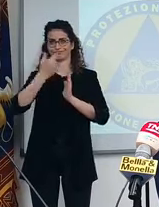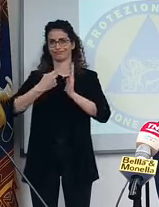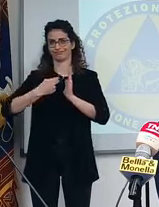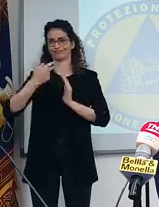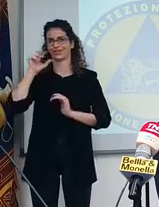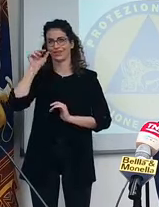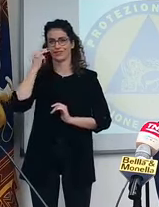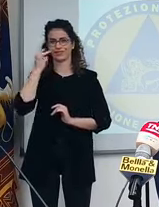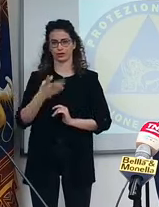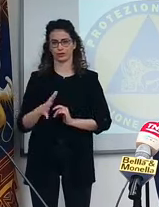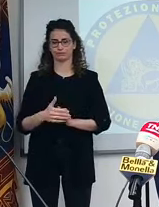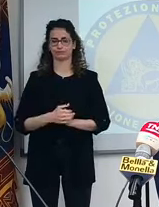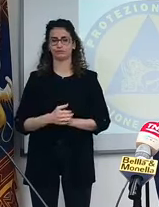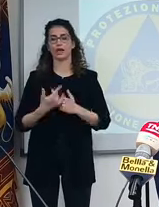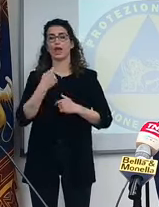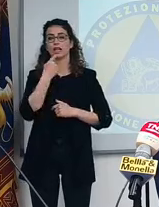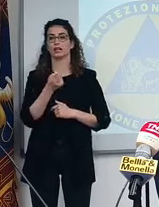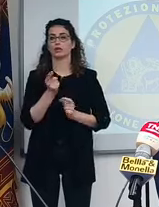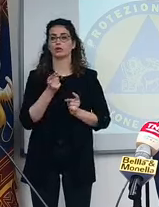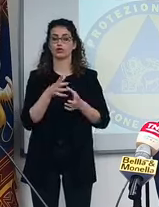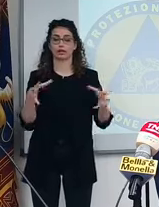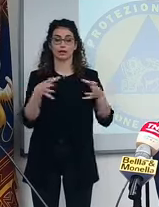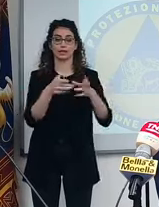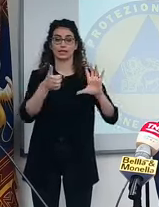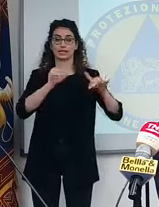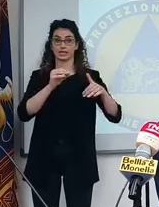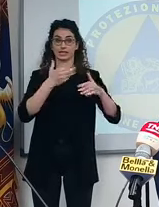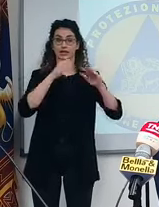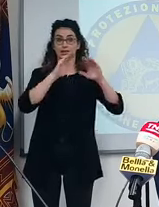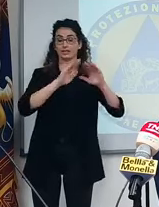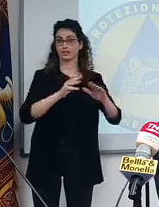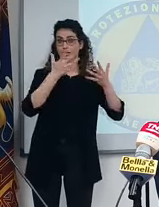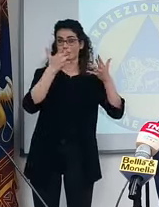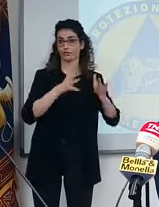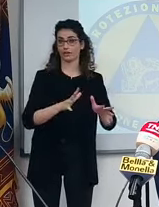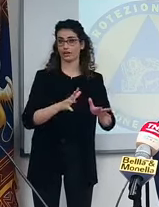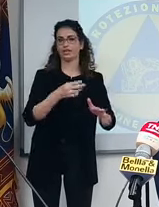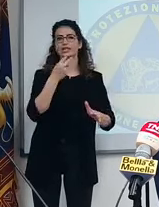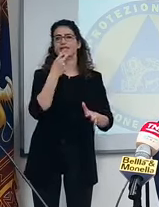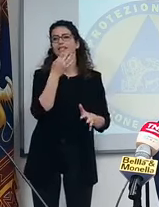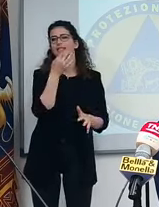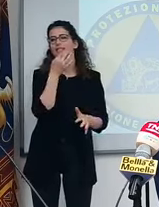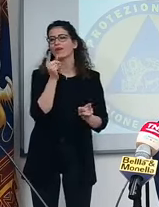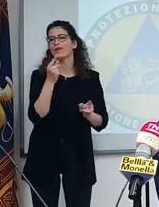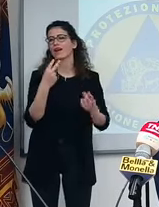Però vi dico, già aver messo in sicurezza gli over 60 vuol dire avere un'altra vita.